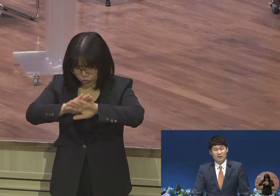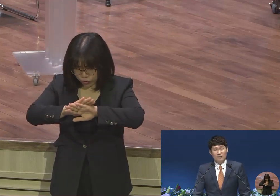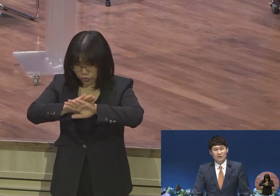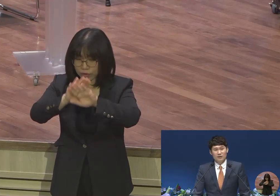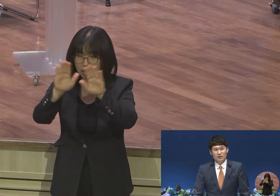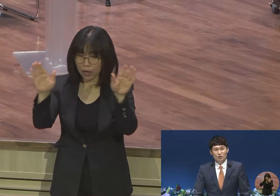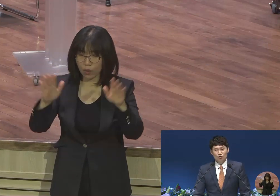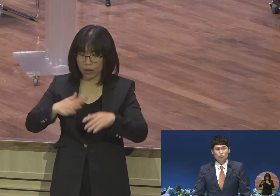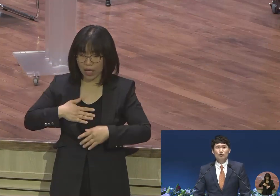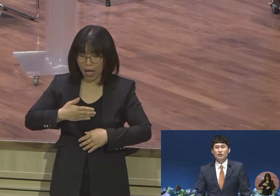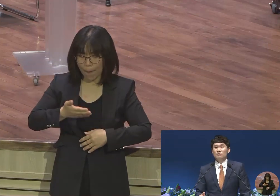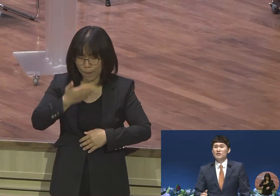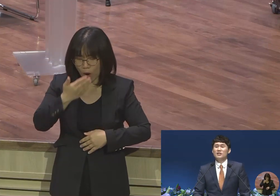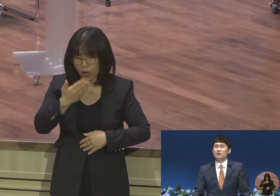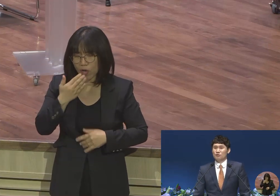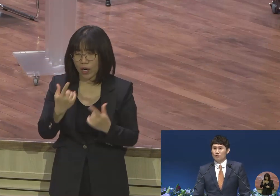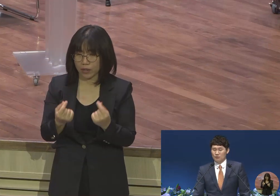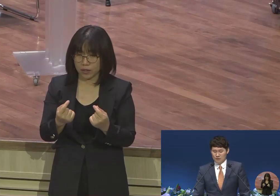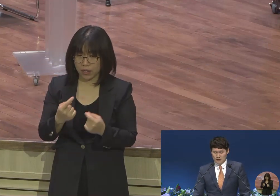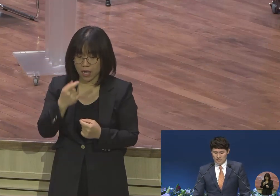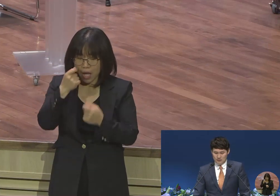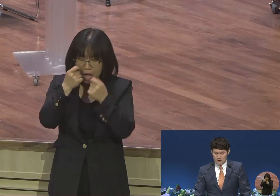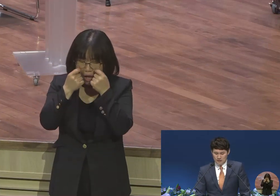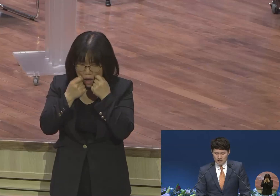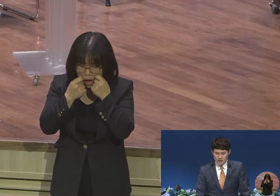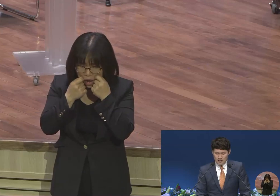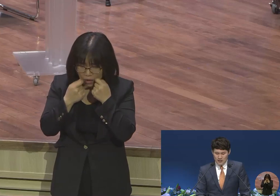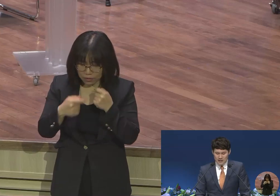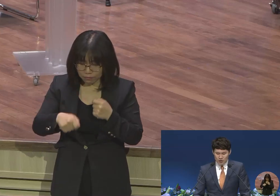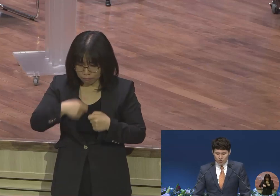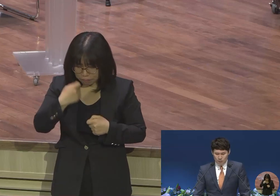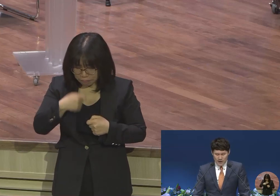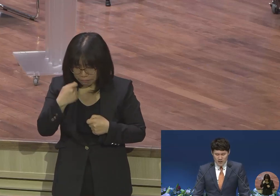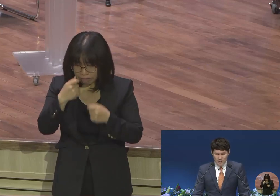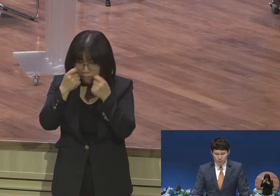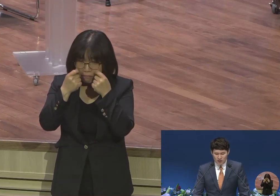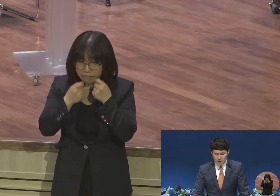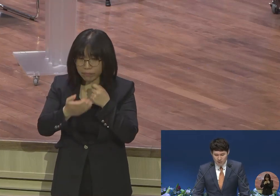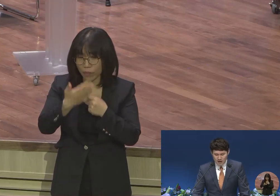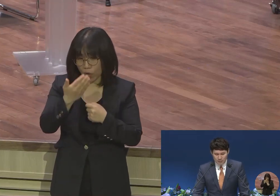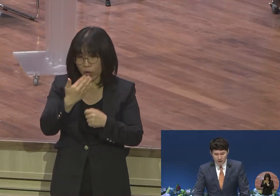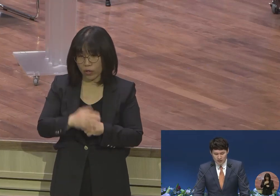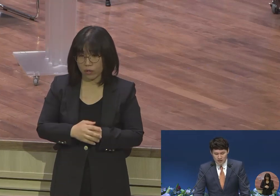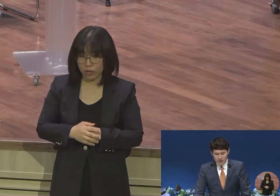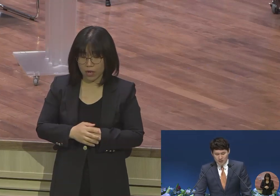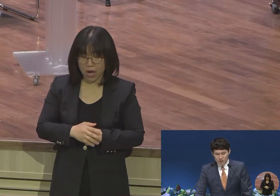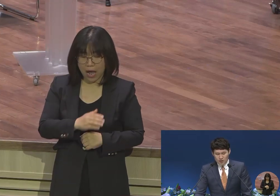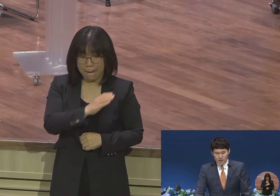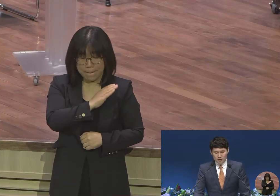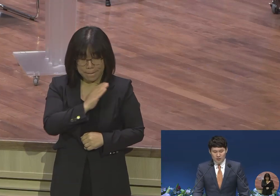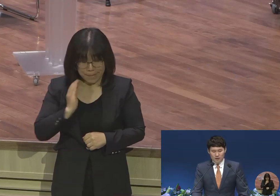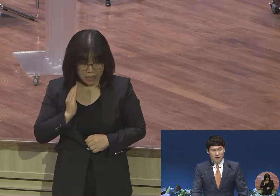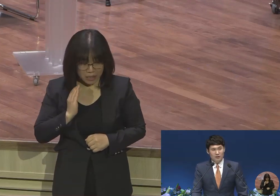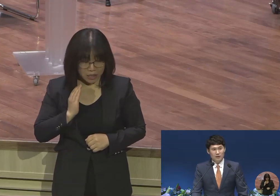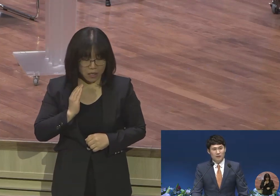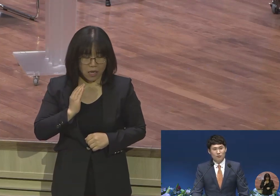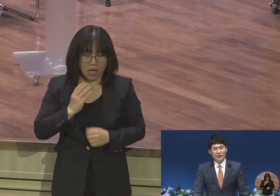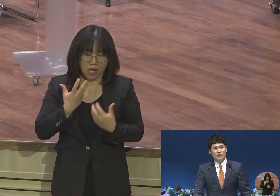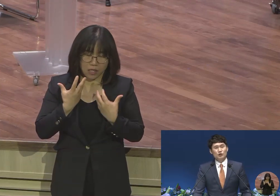눈물이 음식이 될 정도로 인간적으로는 배신감과 절망감에 완전히